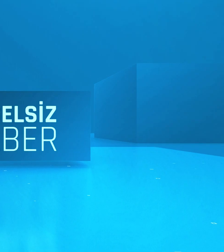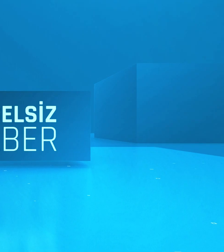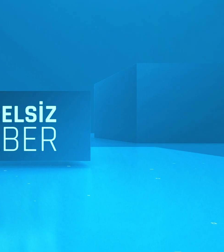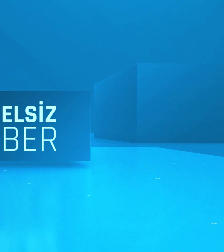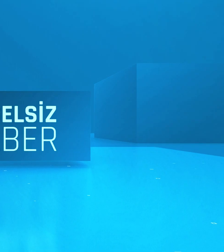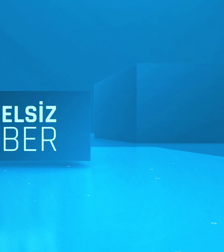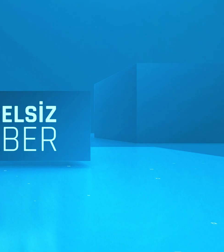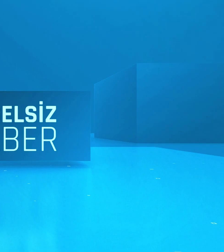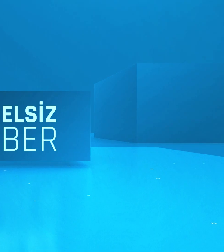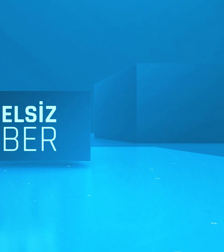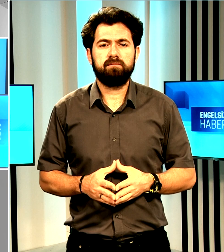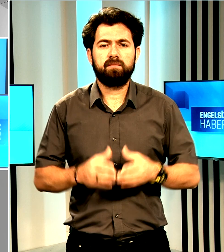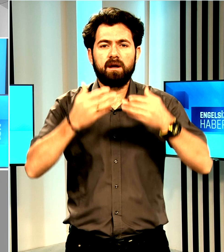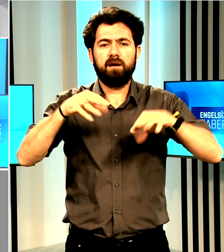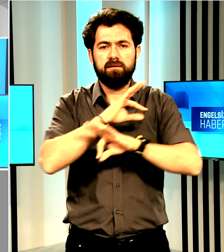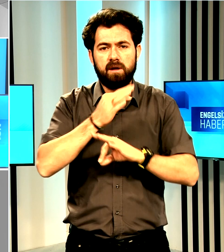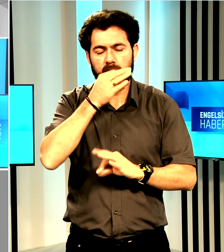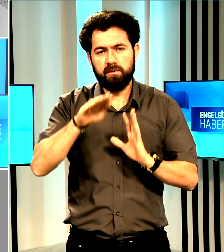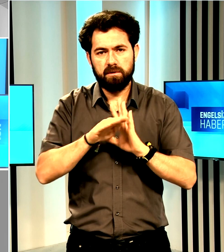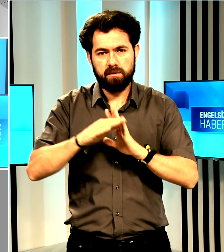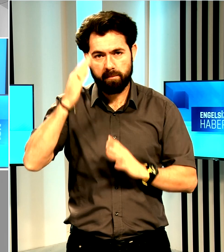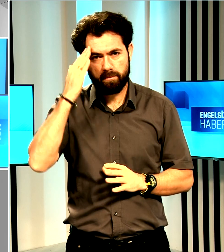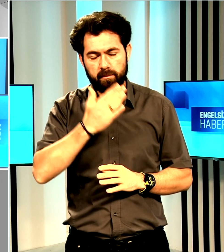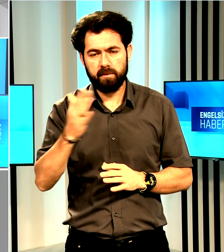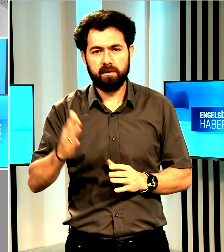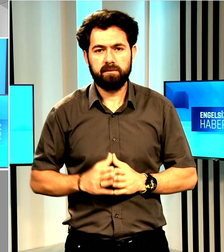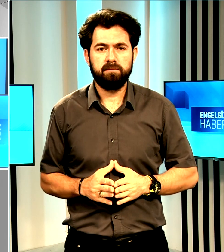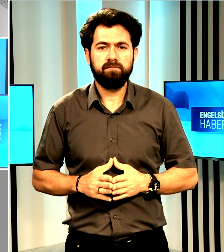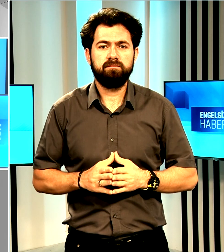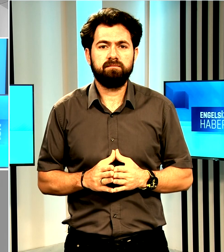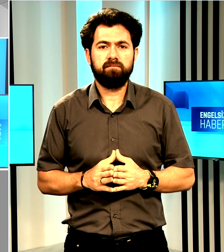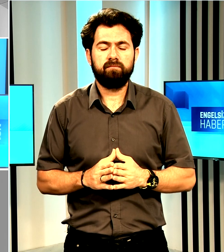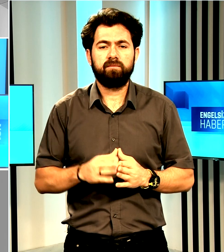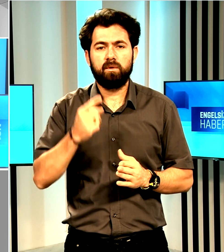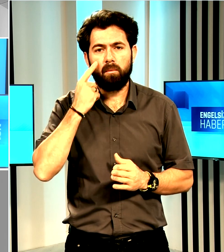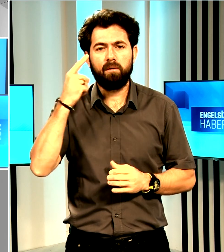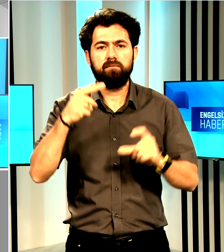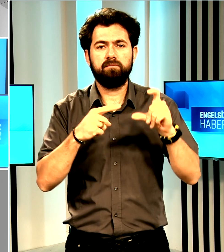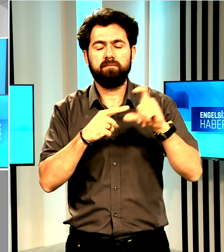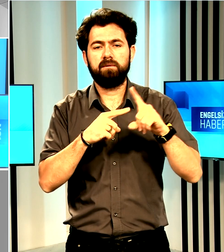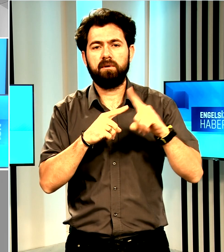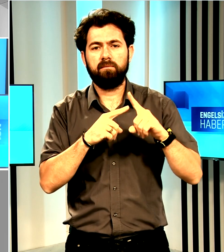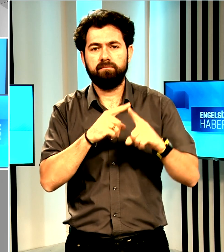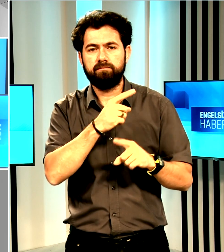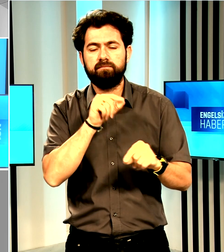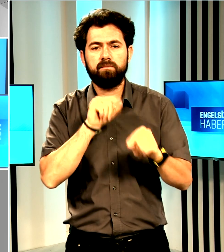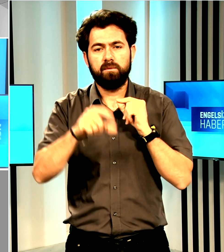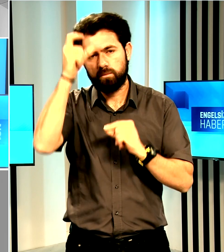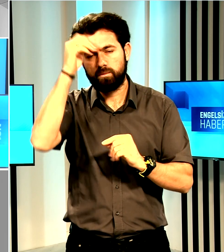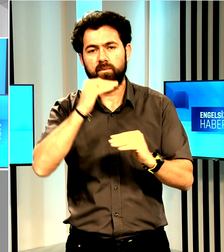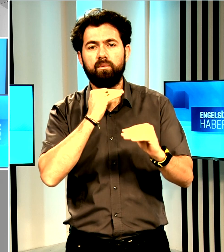Müzik Engelsiz Haber Bülteni'nden merhaba. Cumhurbaşkanı Tatar,